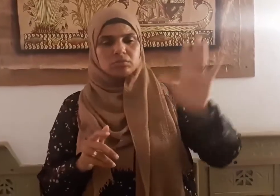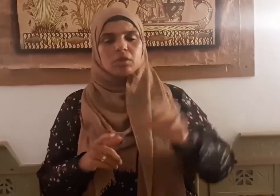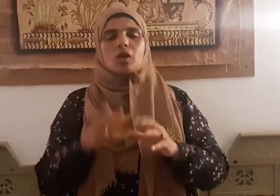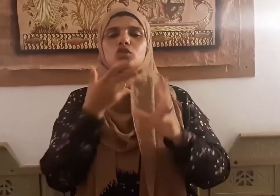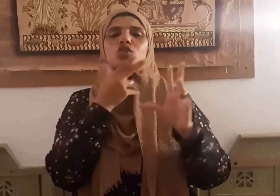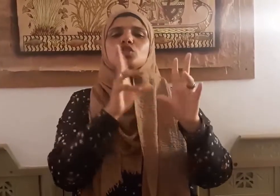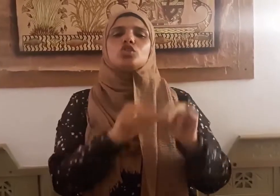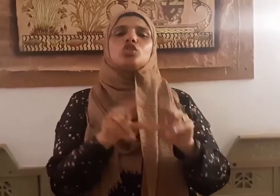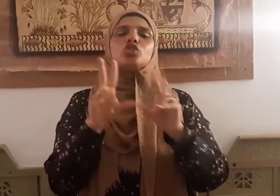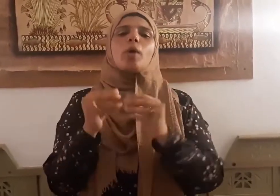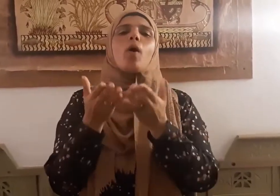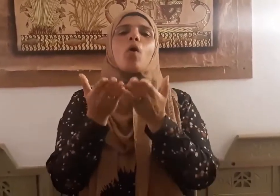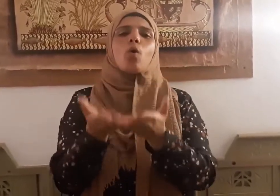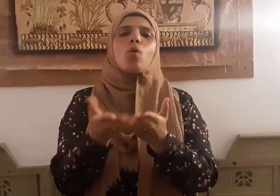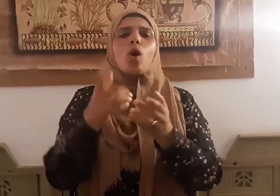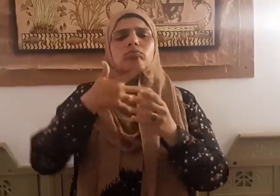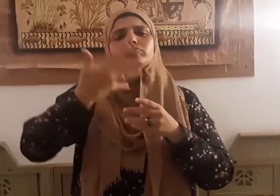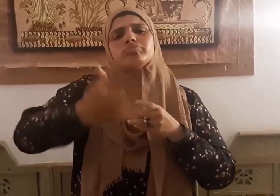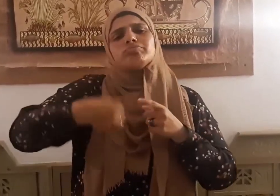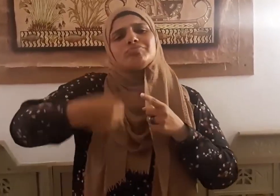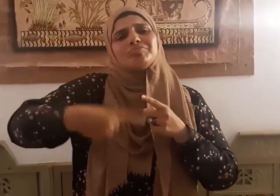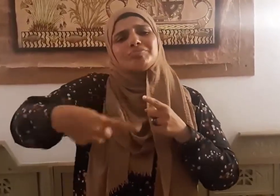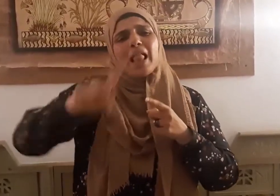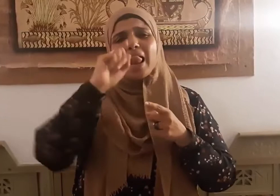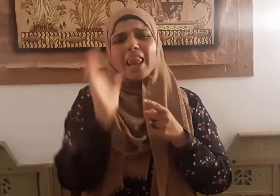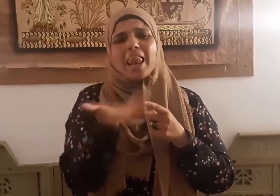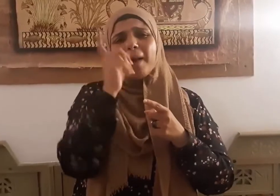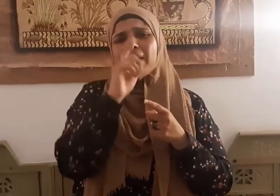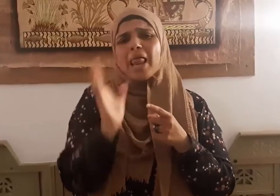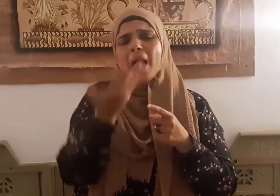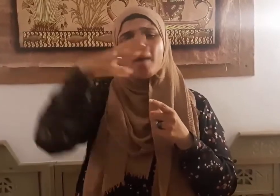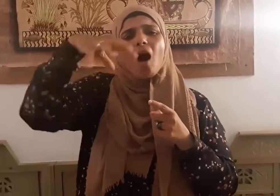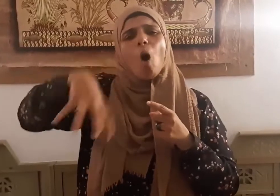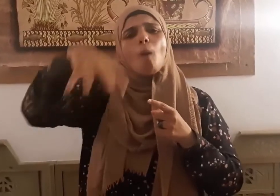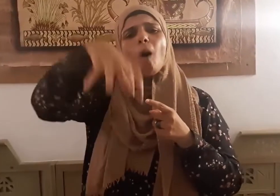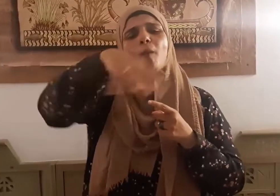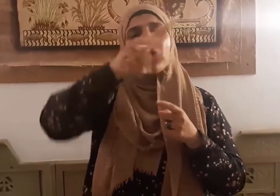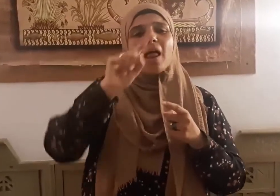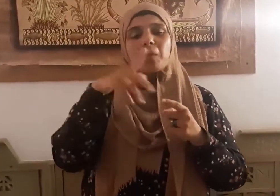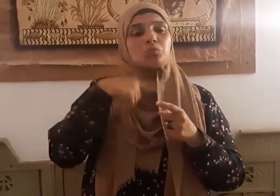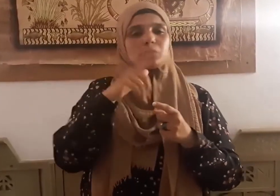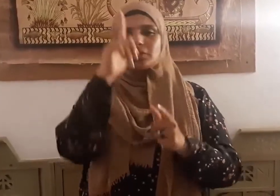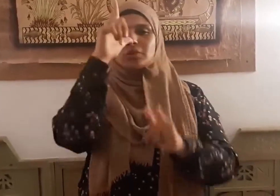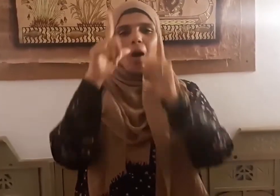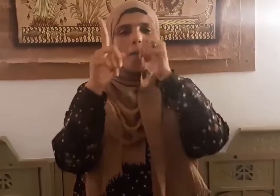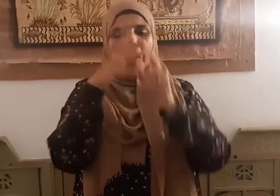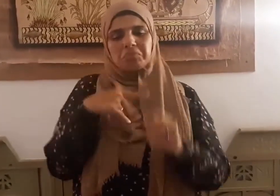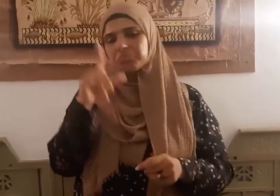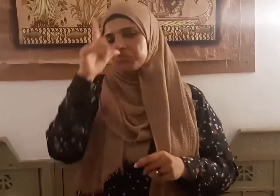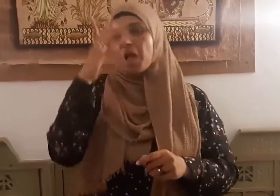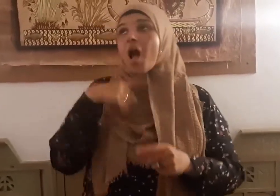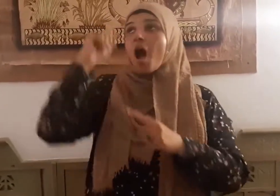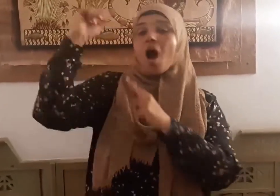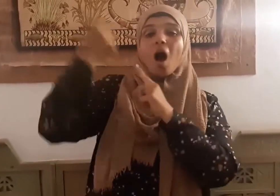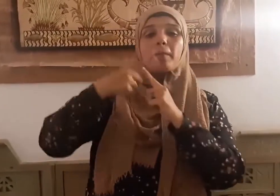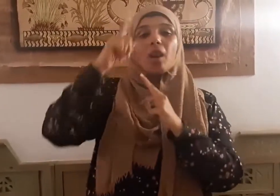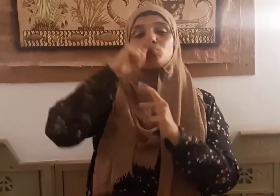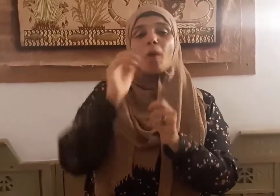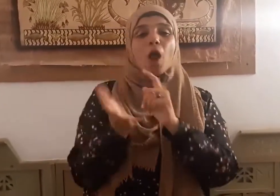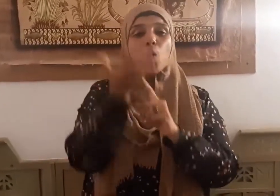كانت عاقبة كل أمة استكبرت عن أمر الله تعالى الهلاك